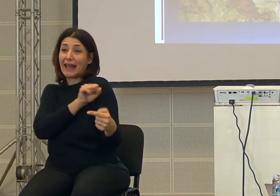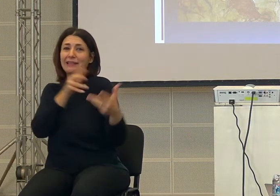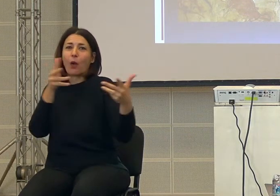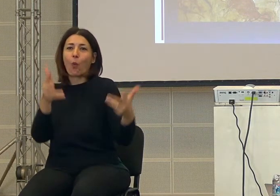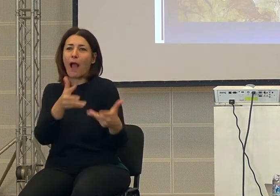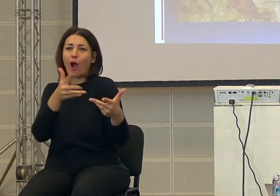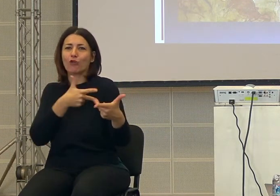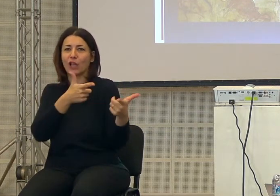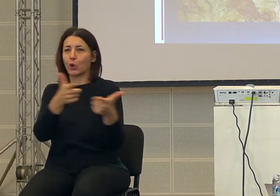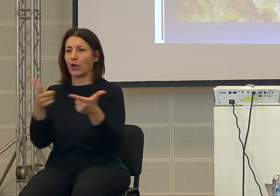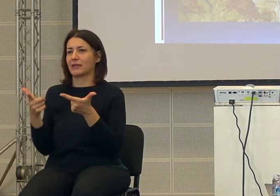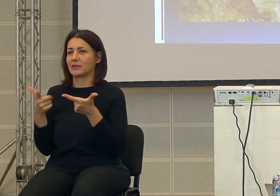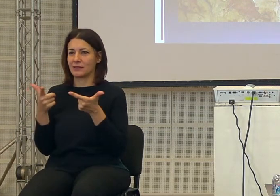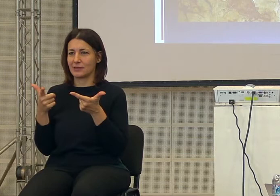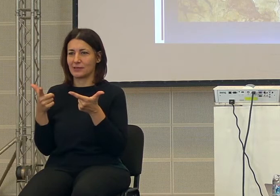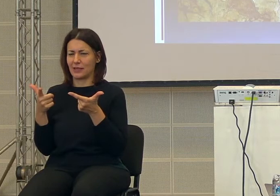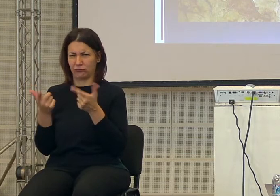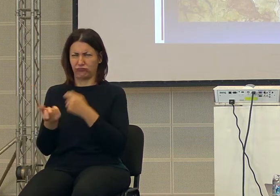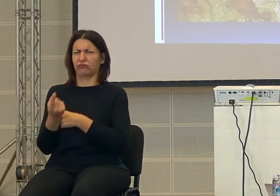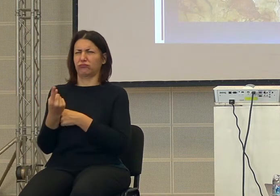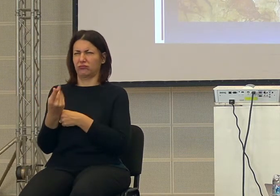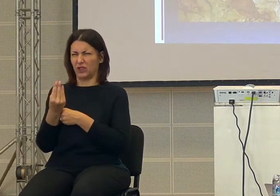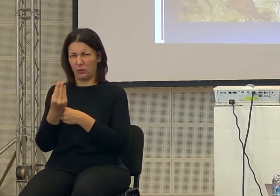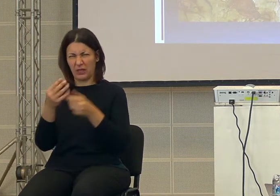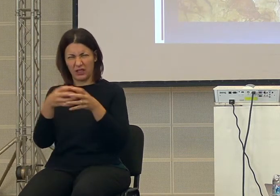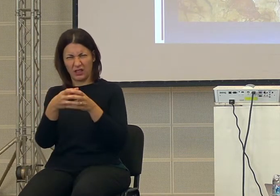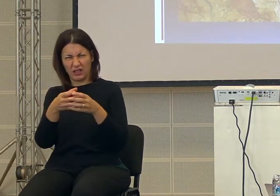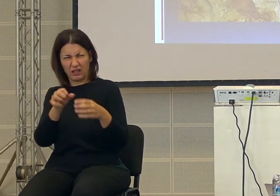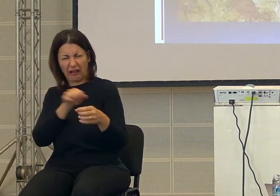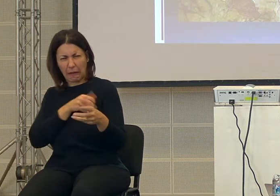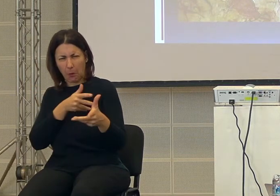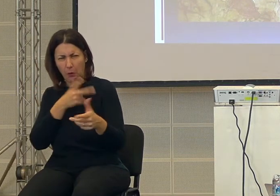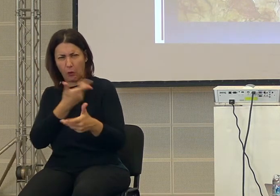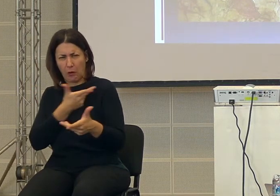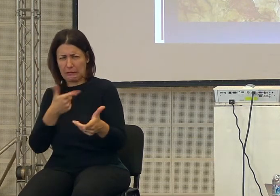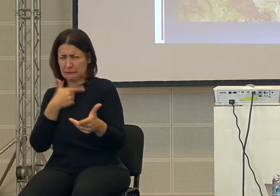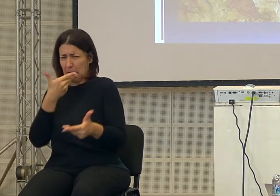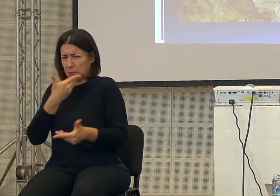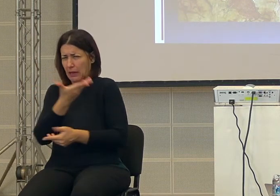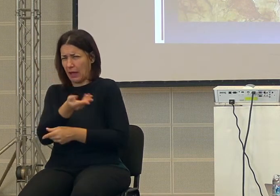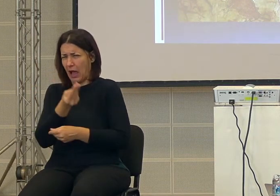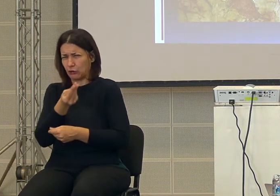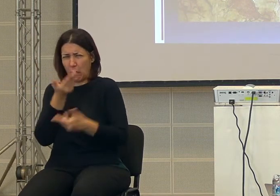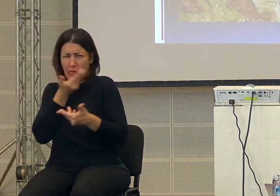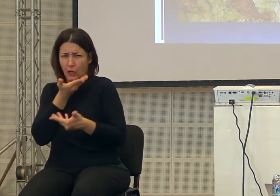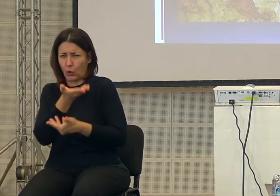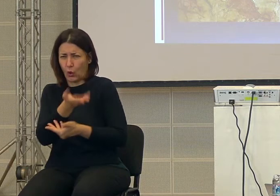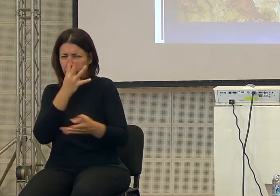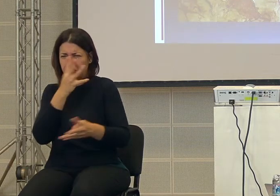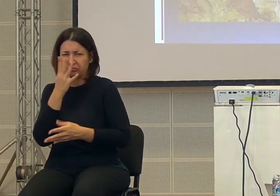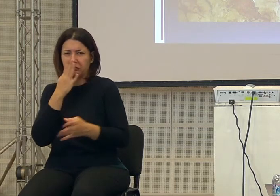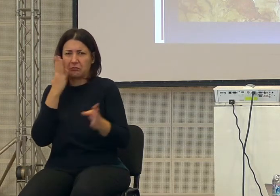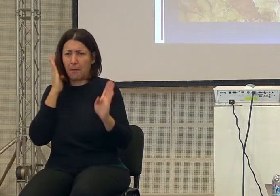che non esistono. Dice, ma come, qualcuno crede a una cosa che non esiste e dice, si sbaglia, fa degli errori, è